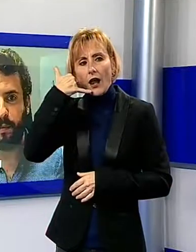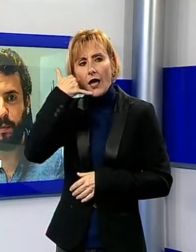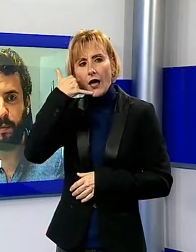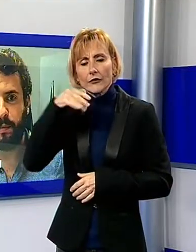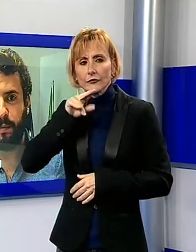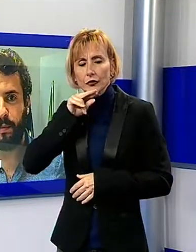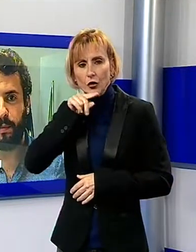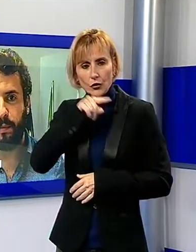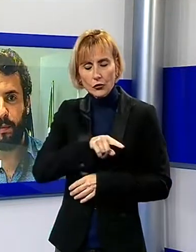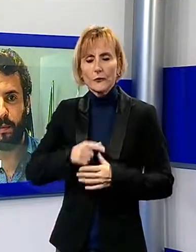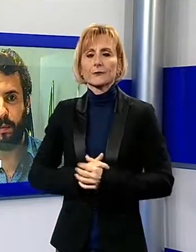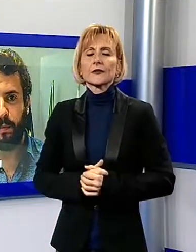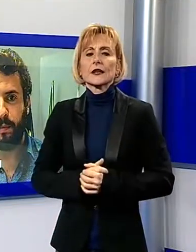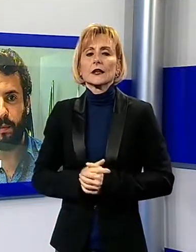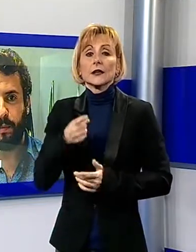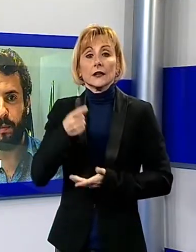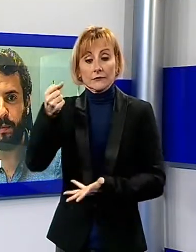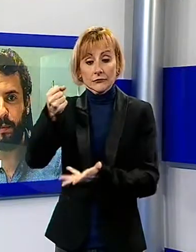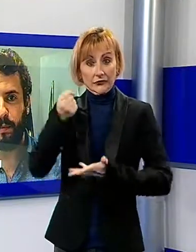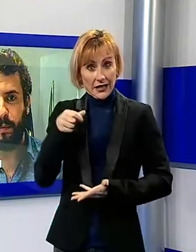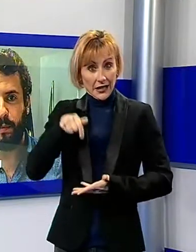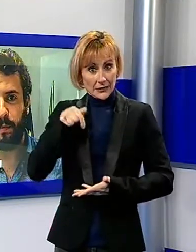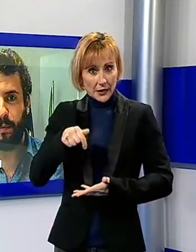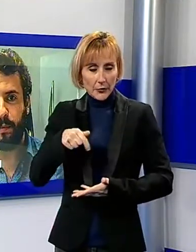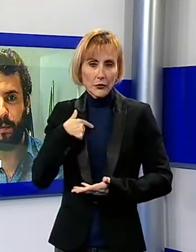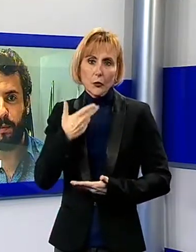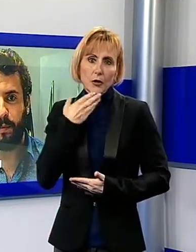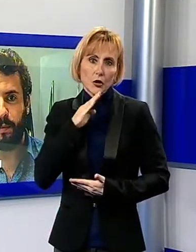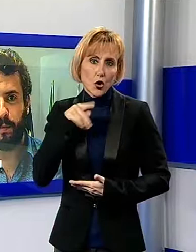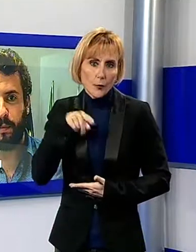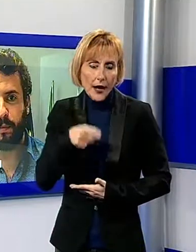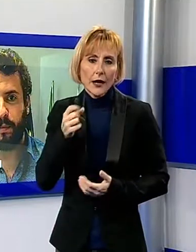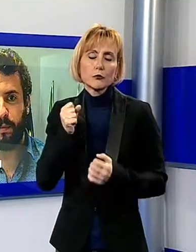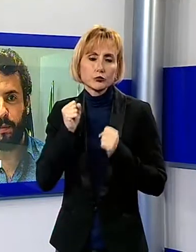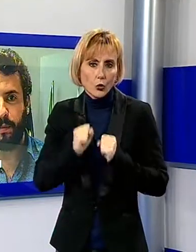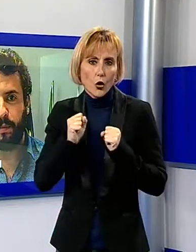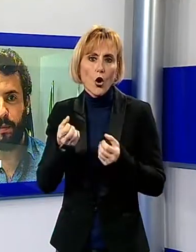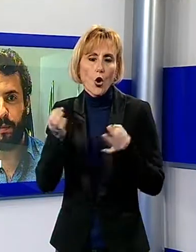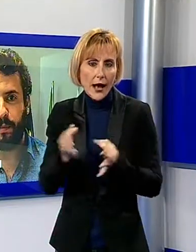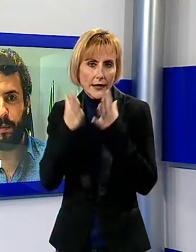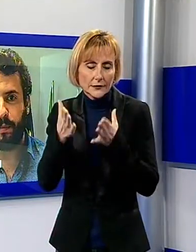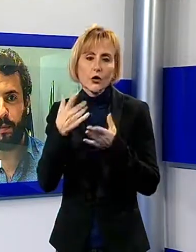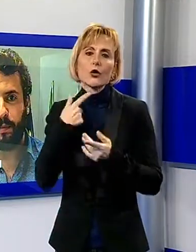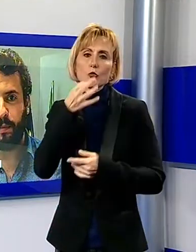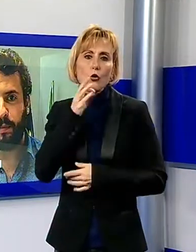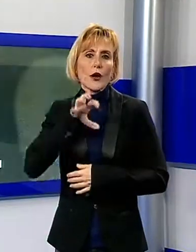al territorio, al nostro comune, tutta la Valle del Serchio, di vedere restaurato il nostro monumento per eccellenza,